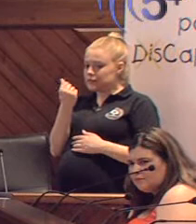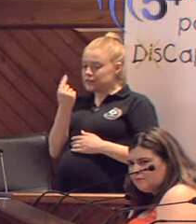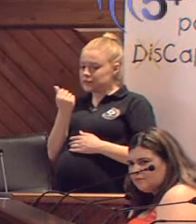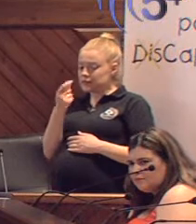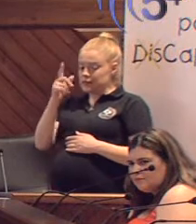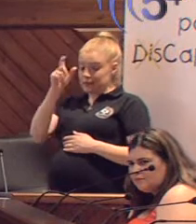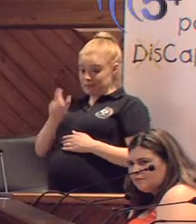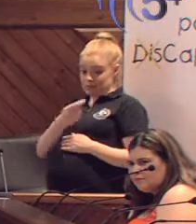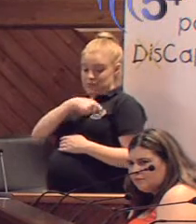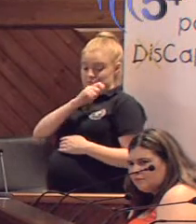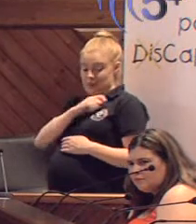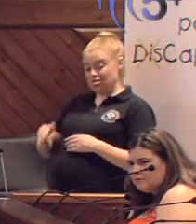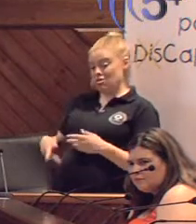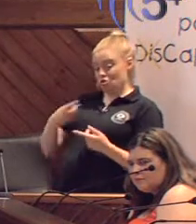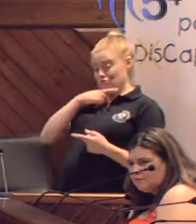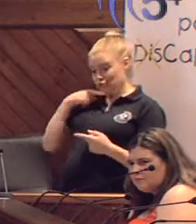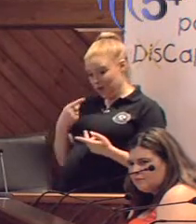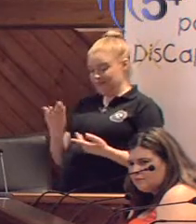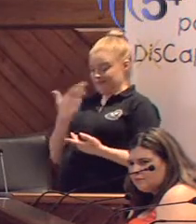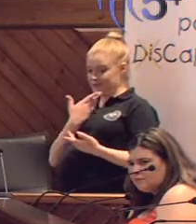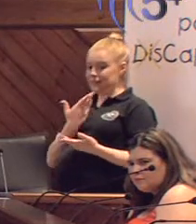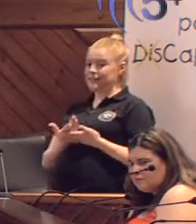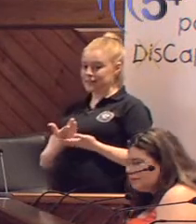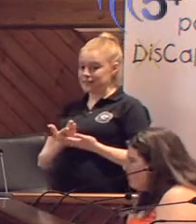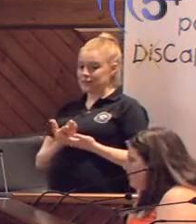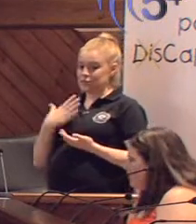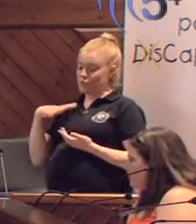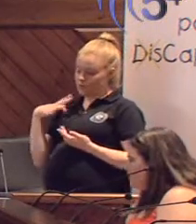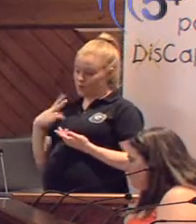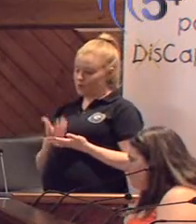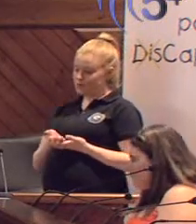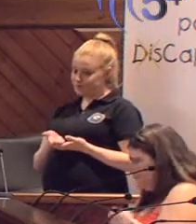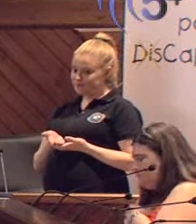que al españolito le duele al bolsillo? ¿Eh? Por favor.